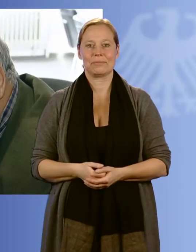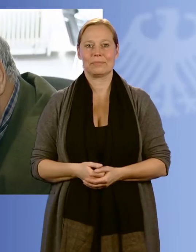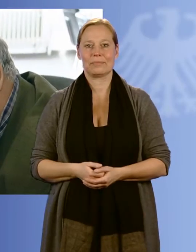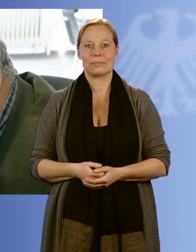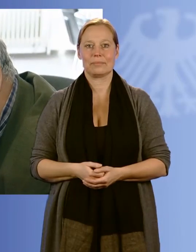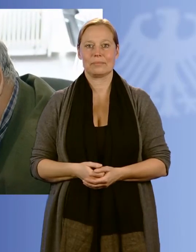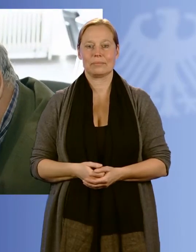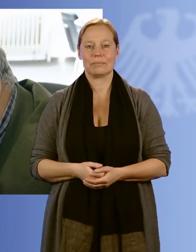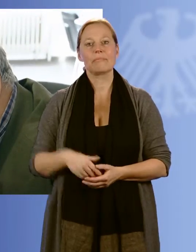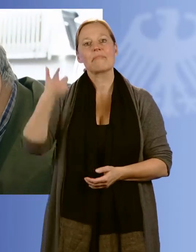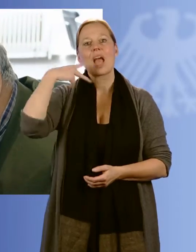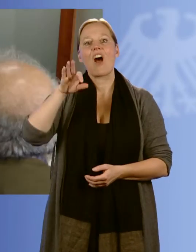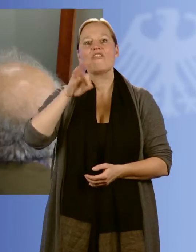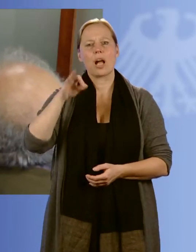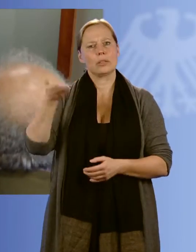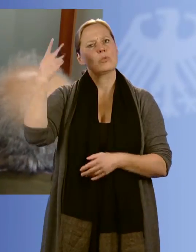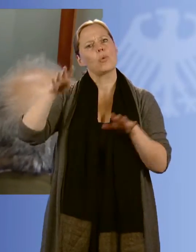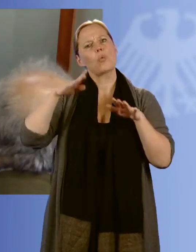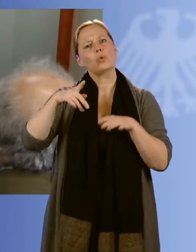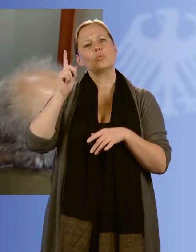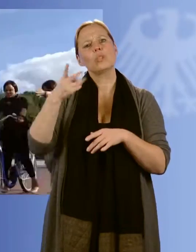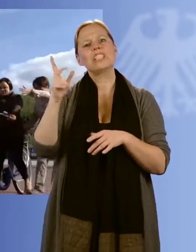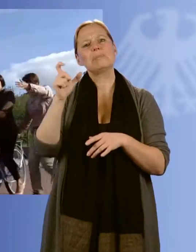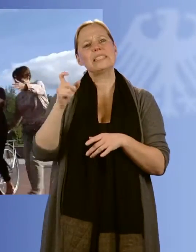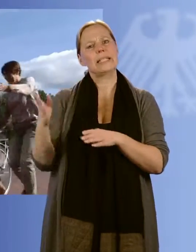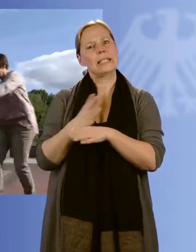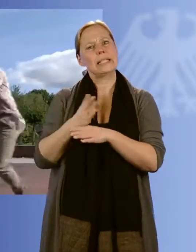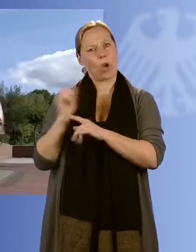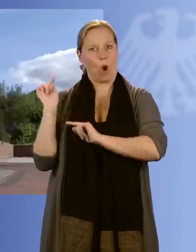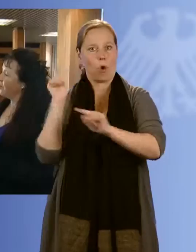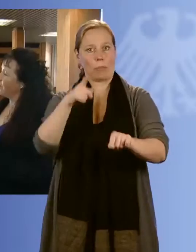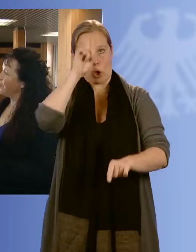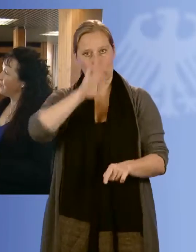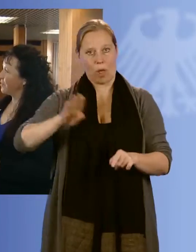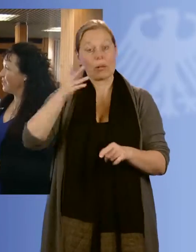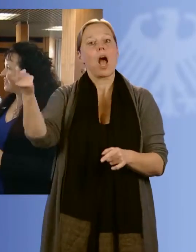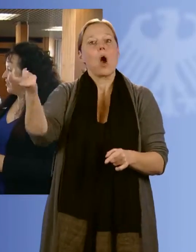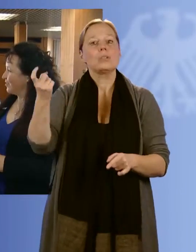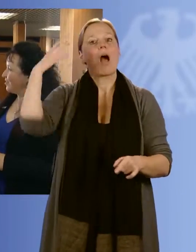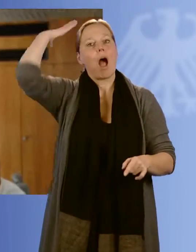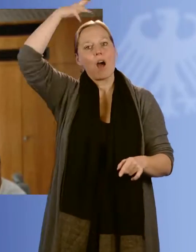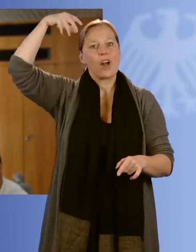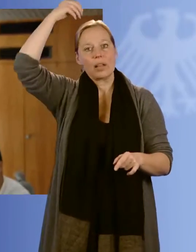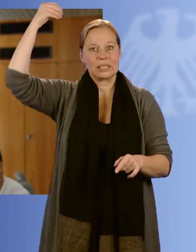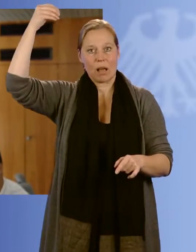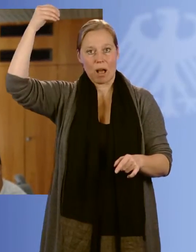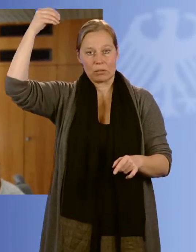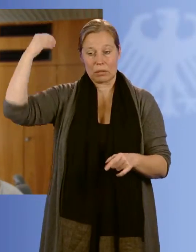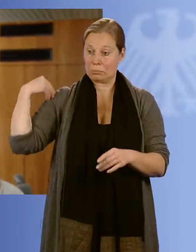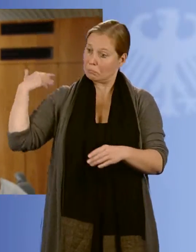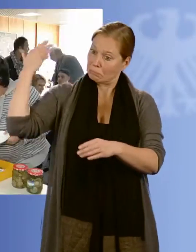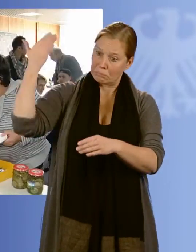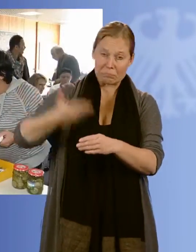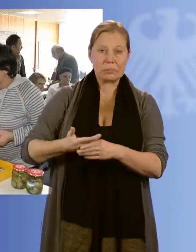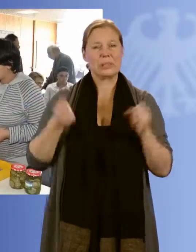Sia Farsin kam in den 70er Jahren aus Afghanistan nach Deutschland. Seit dieser Zeit setzt er sich dafür ein, dass